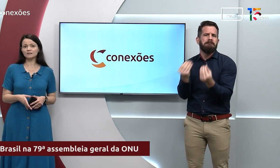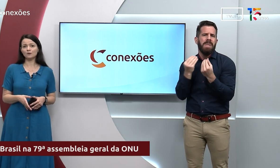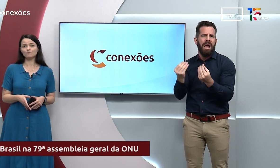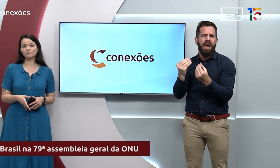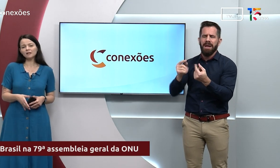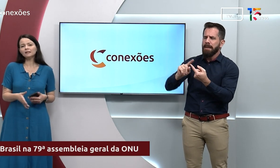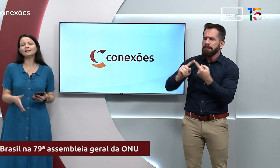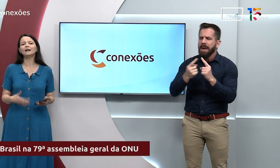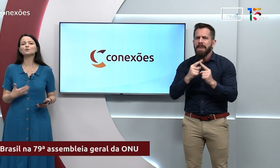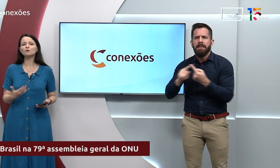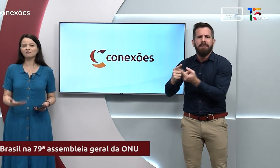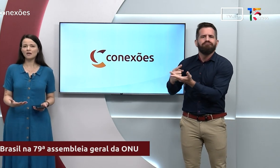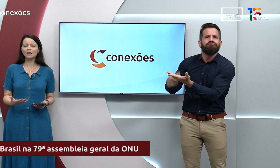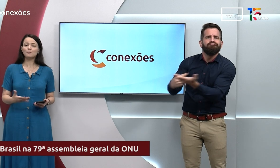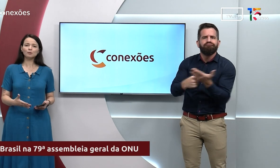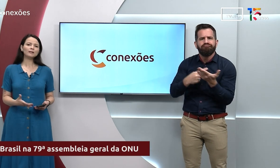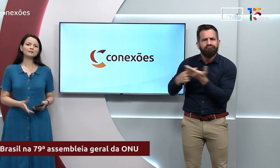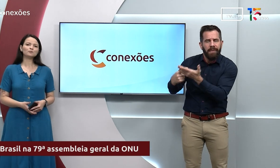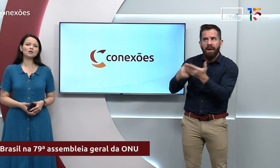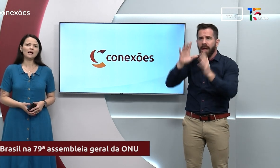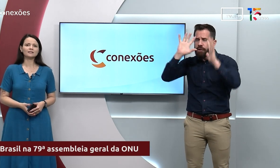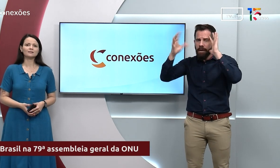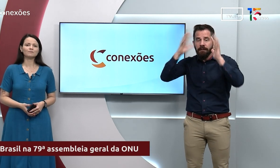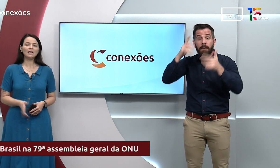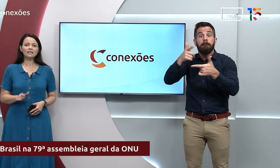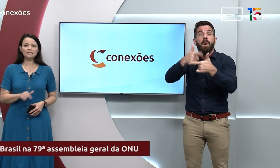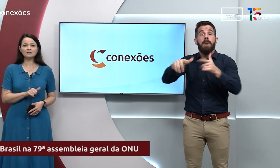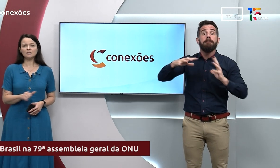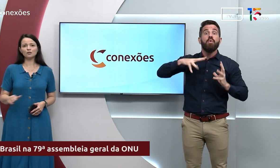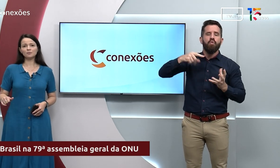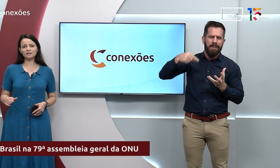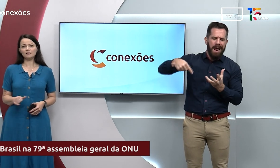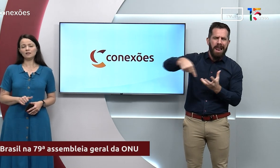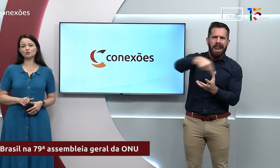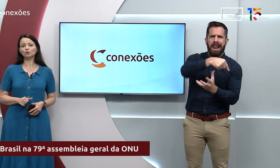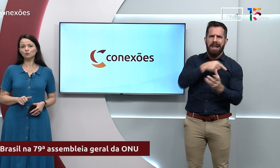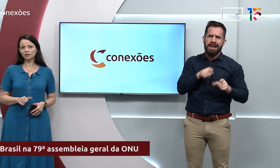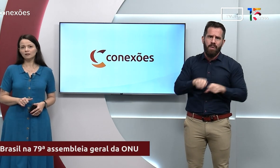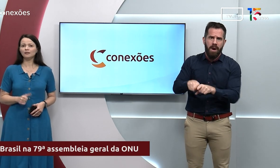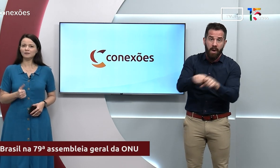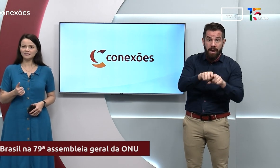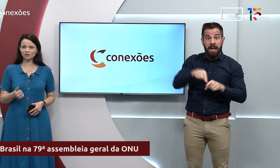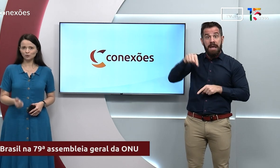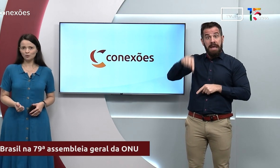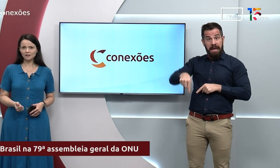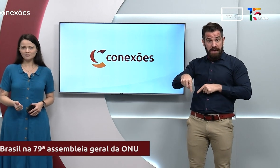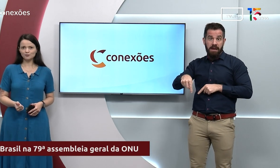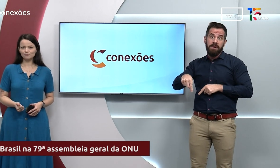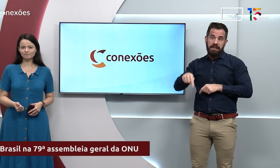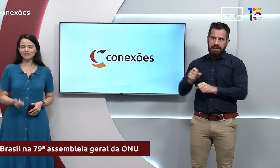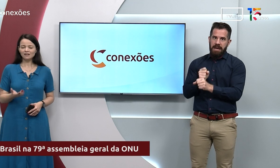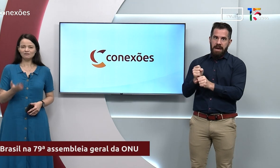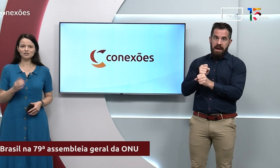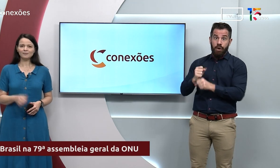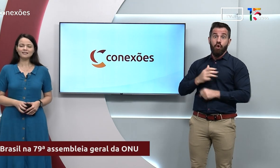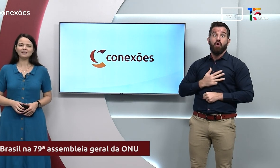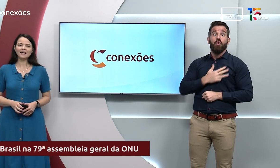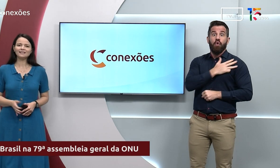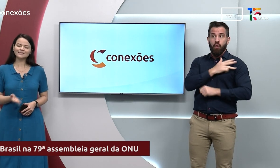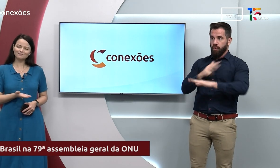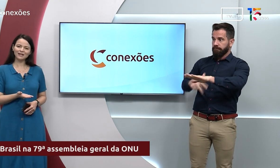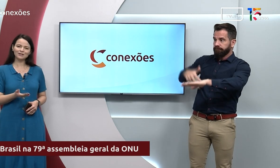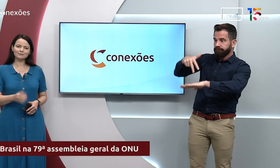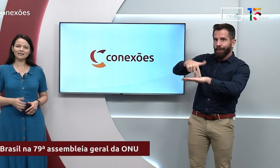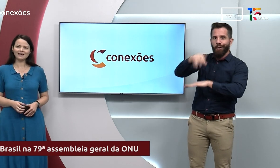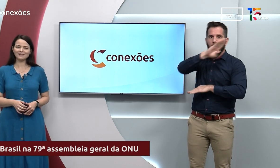colaboração para tentar resolver problemas mundiais. Nesse ano, o presidente Lula representou o Brasil. Veja mais